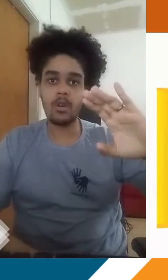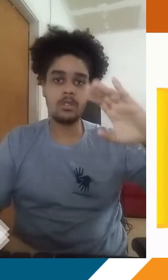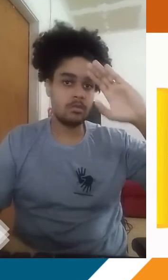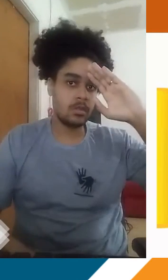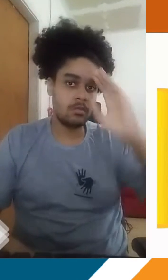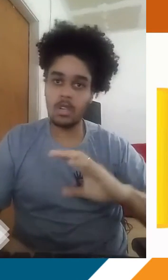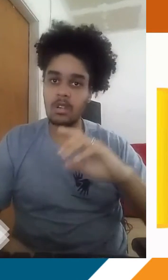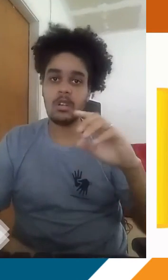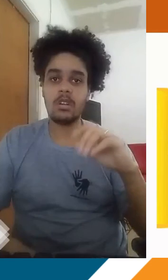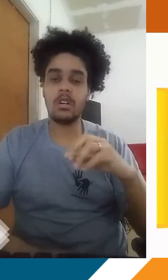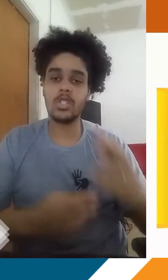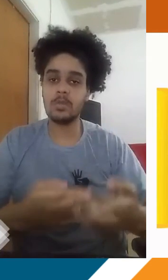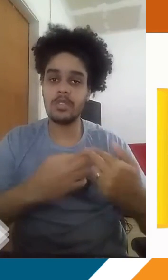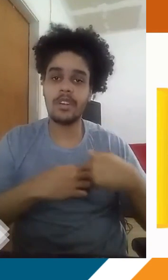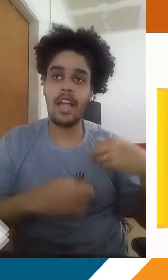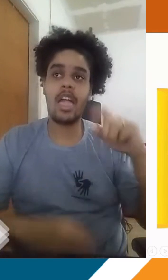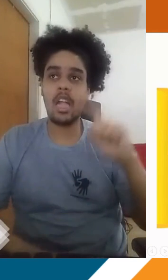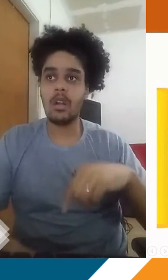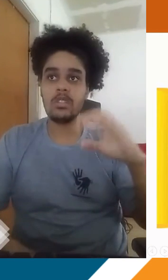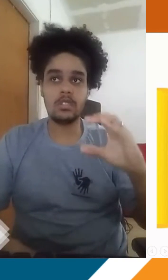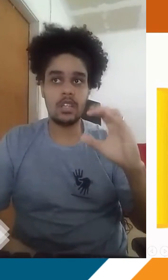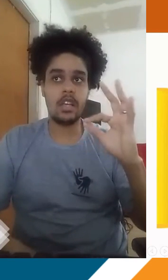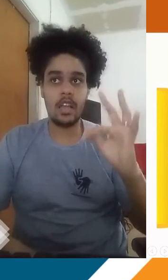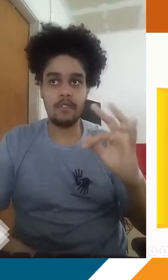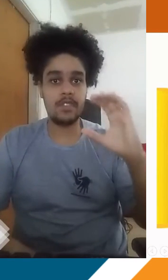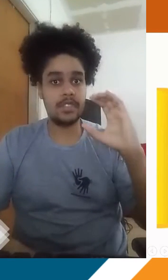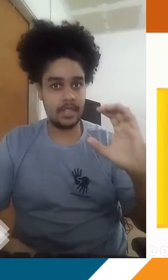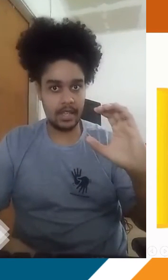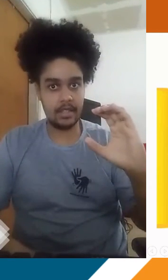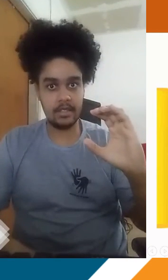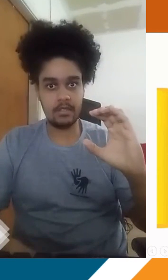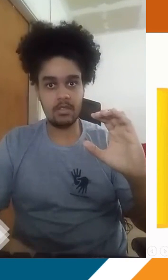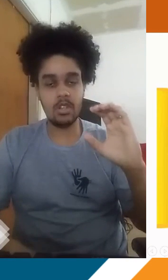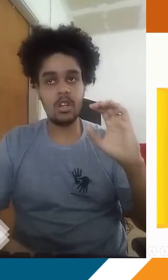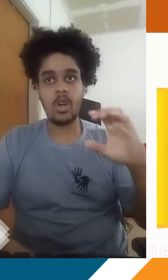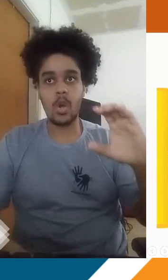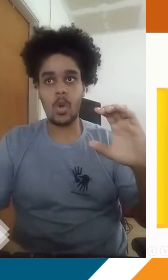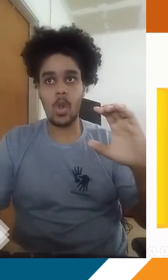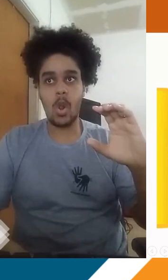continua sendo um pouco menos hoje, são os CFCs que eu coloquei aqui pra vocês, né, são os